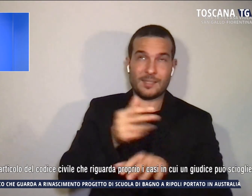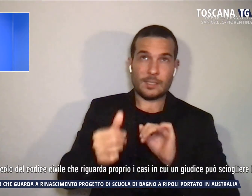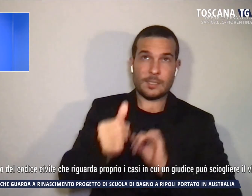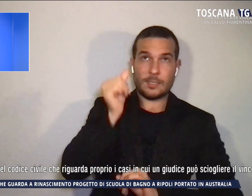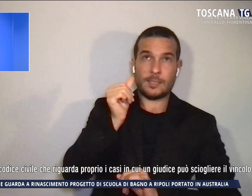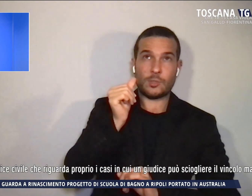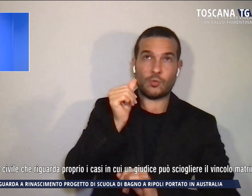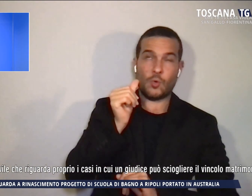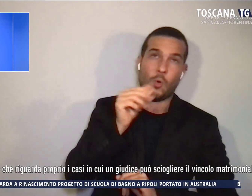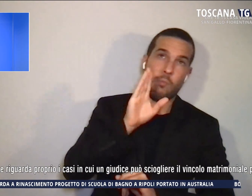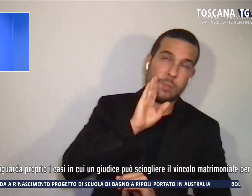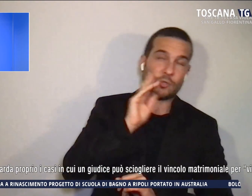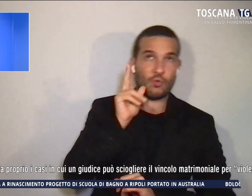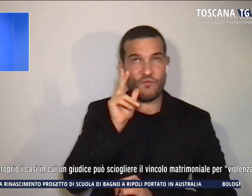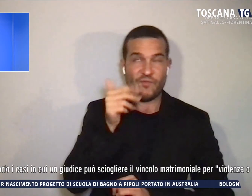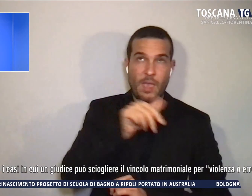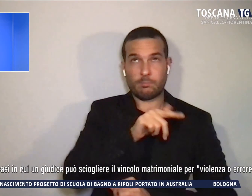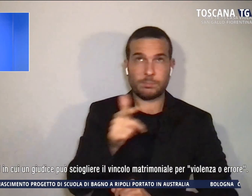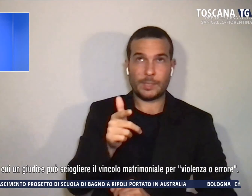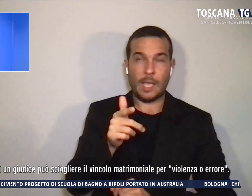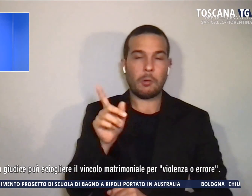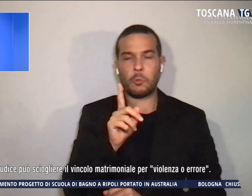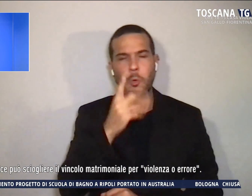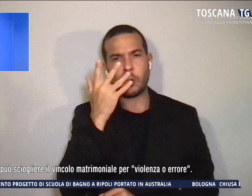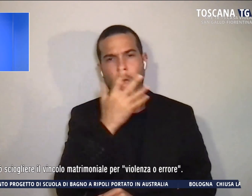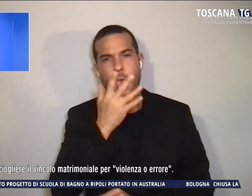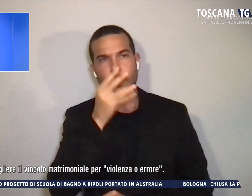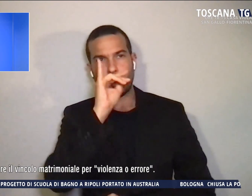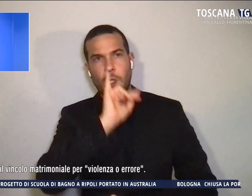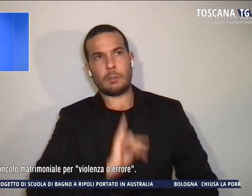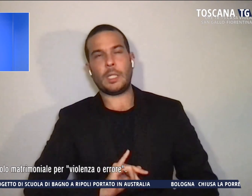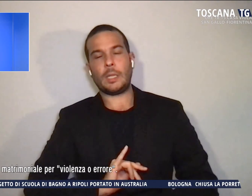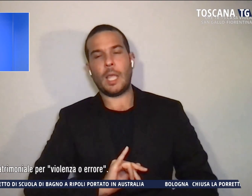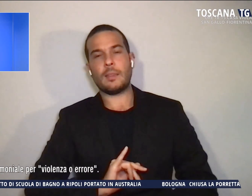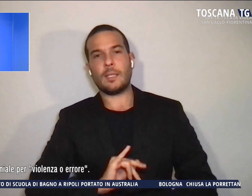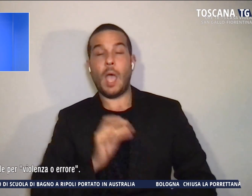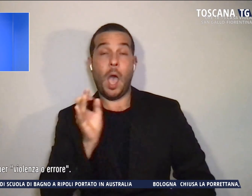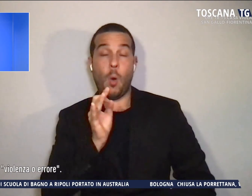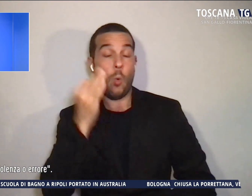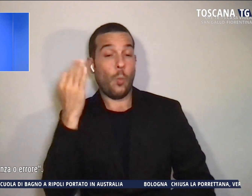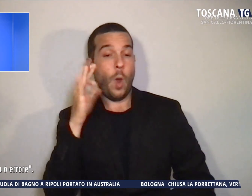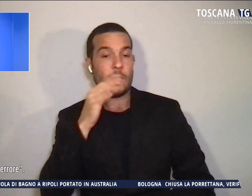ad essere un errore sull'identità o sulle qualità della persona.